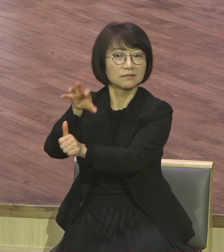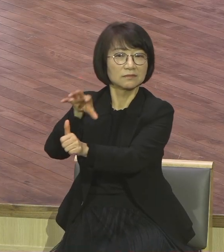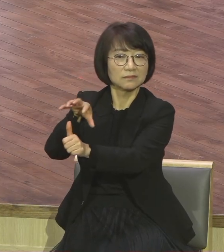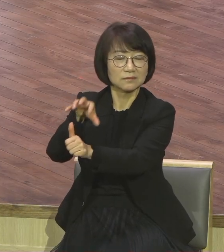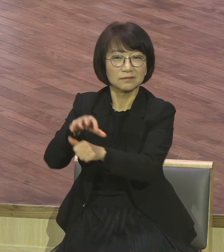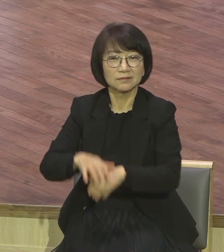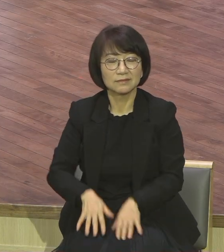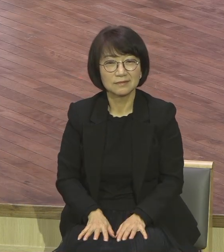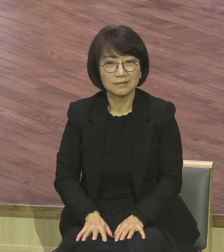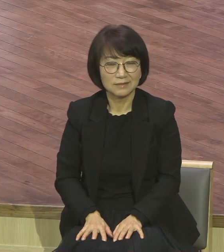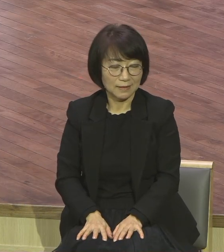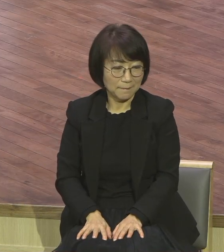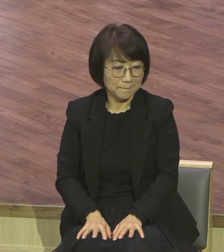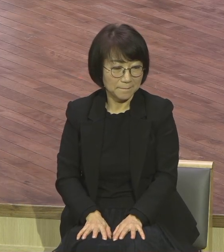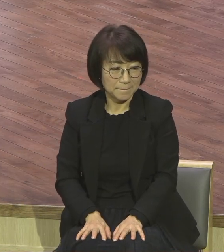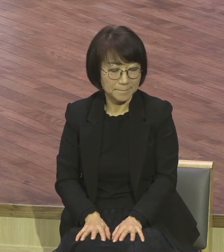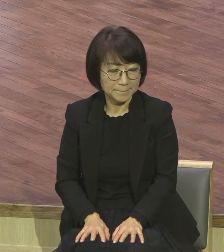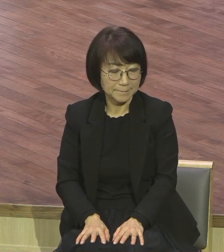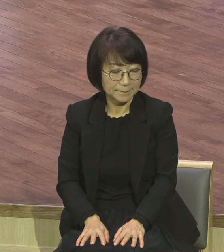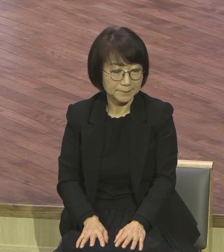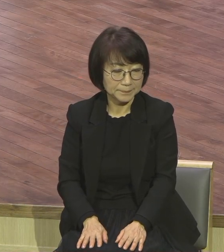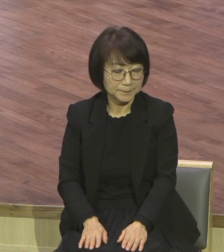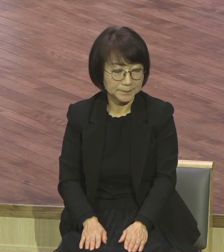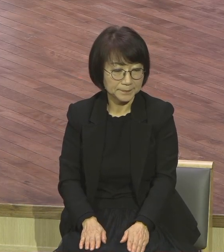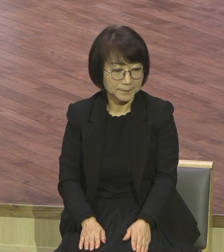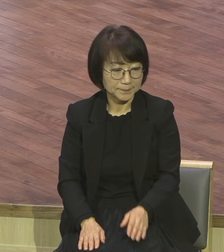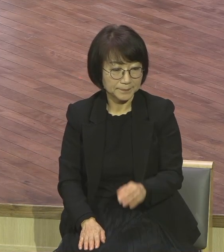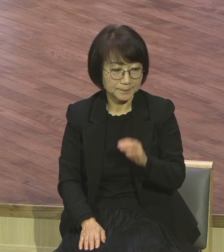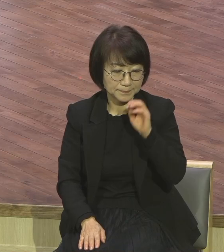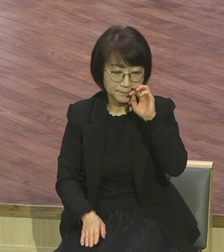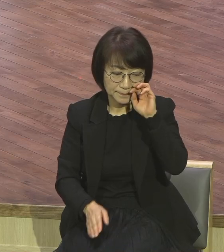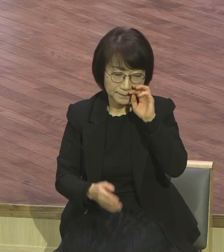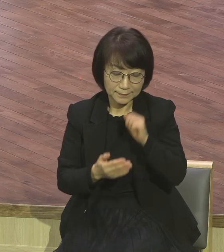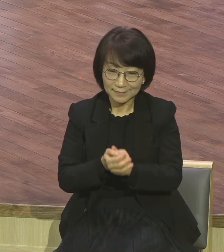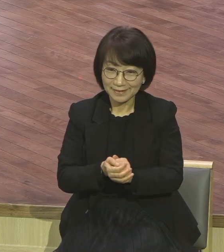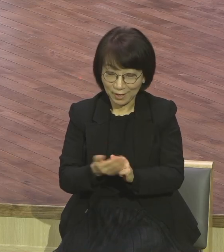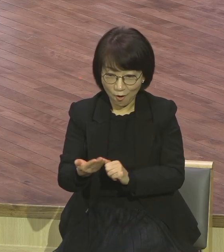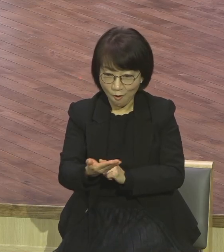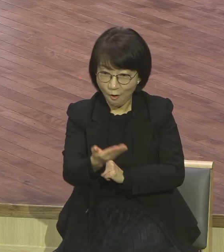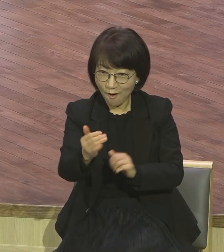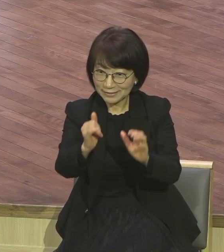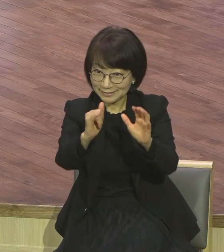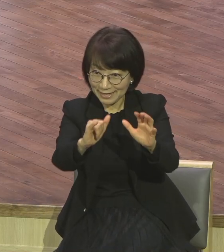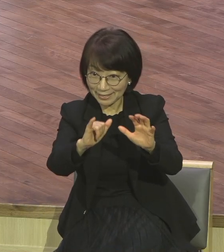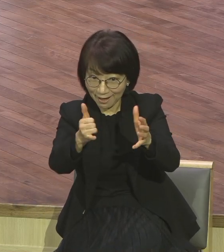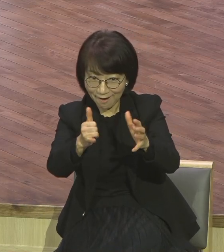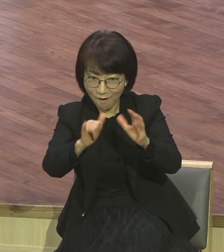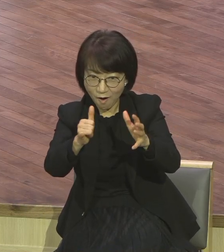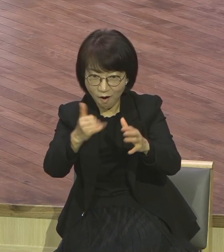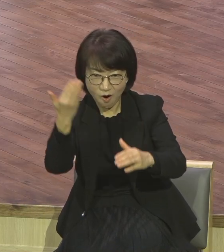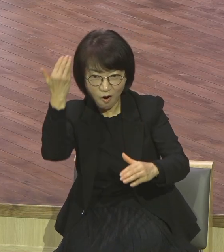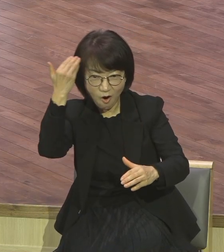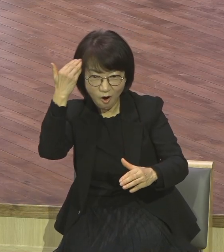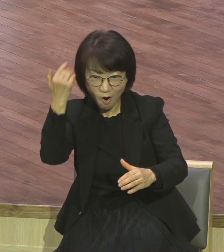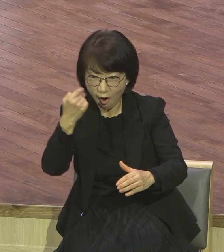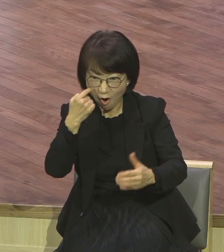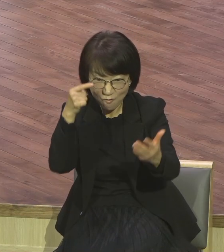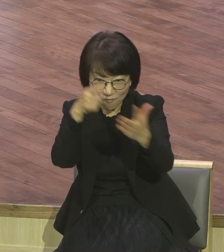이 말이 무슨 뜻입니까? 너희가 세상적으로는 그렇게 눈이 밝으면서 세상적으로는 그렇게